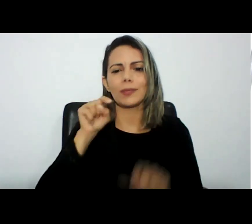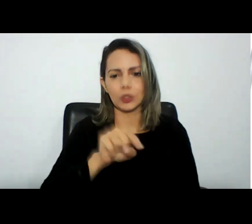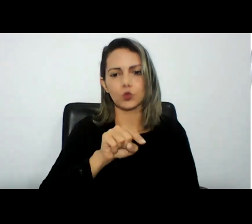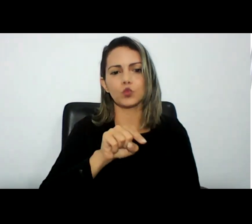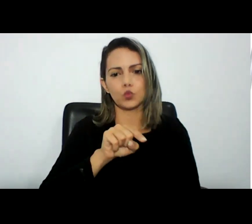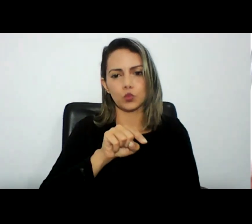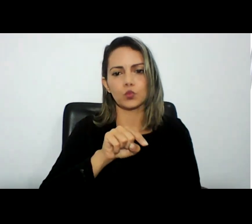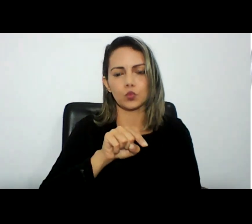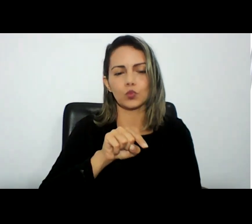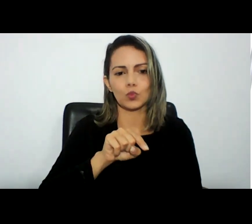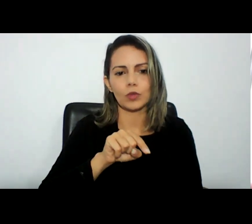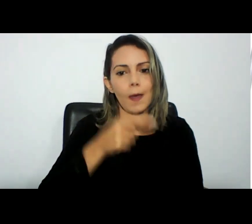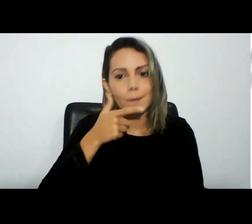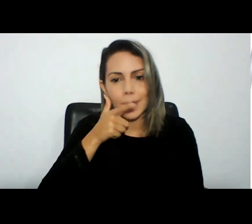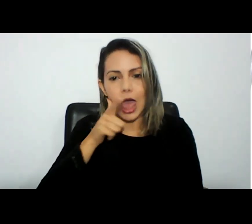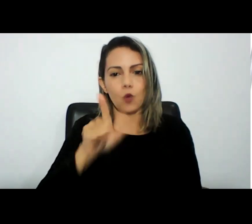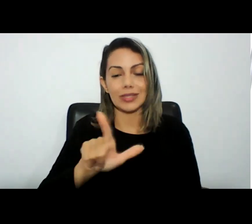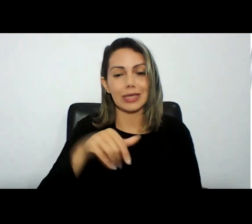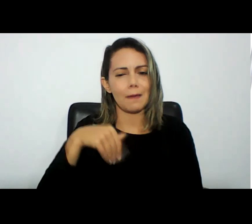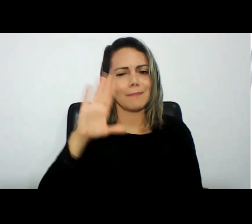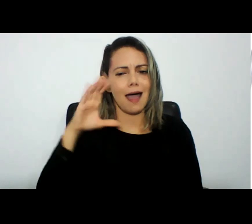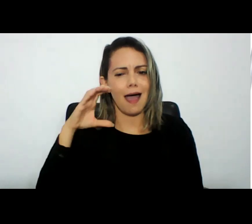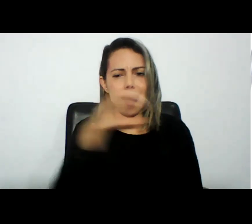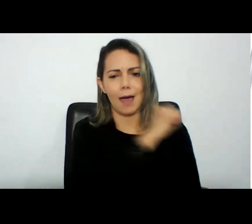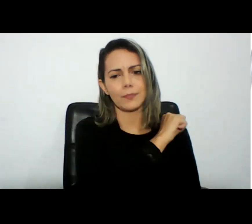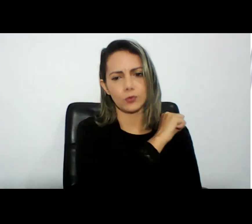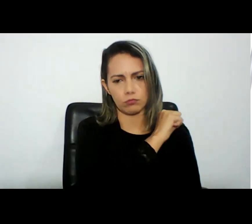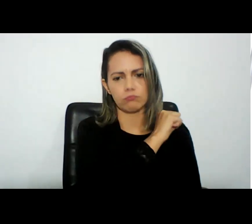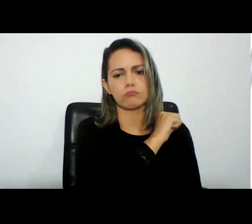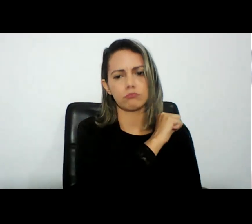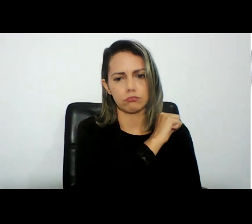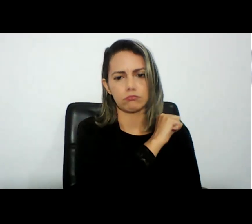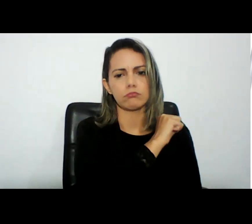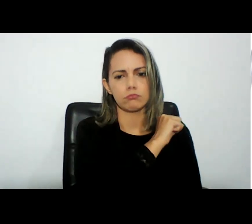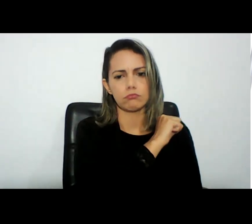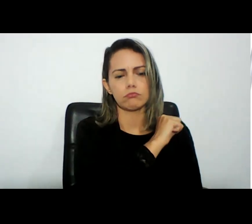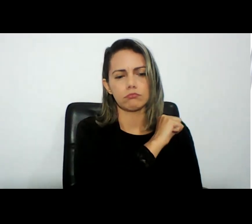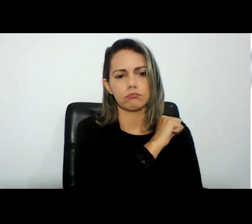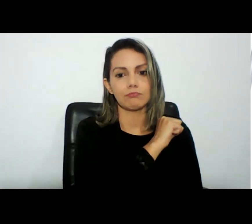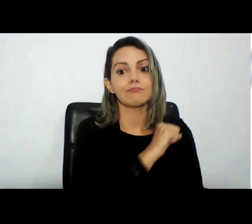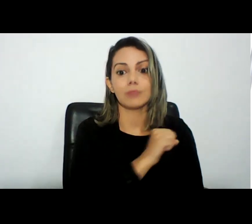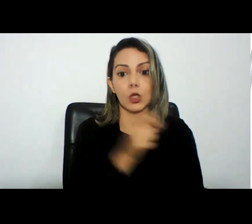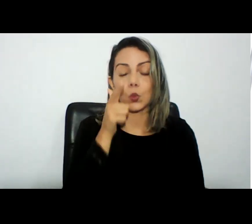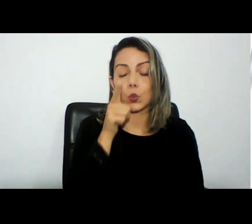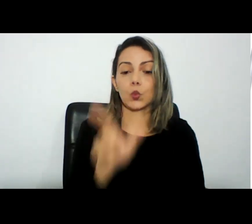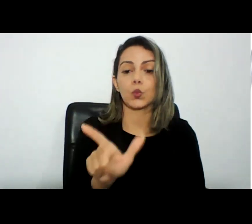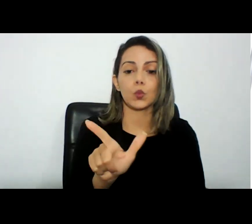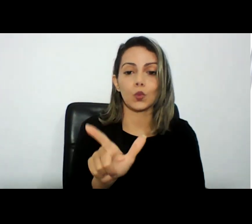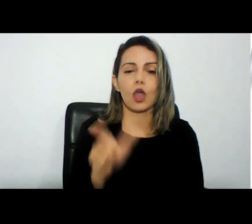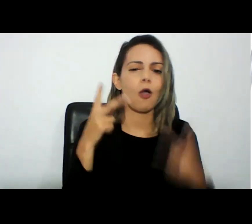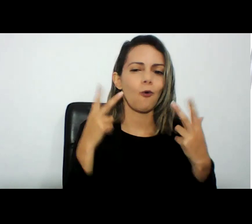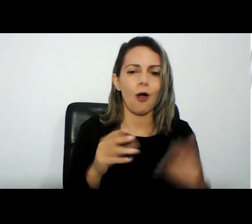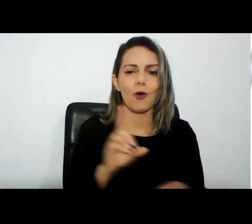mas para ter um ritmo próprio mais ágil na tramitação legislativa e resultou como o doutor Anderson